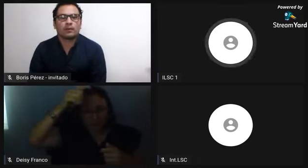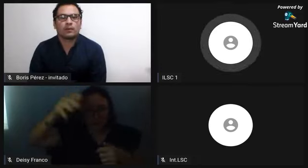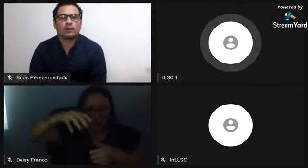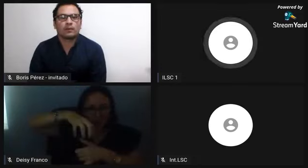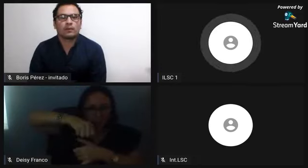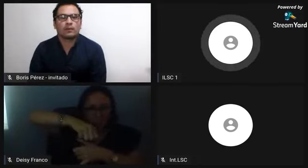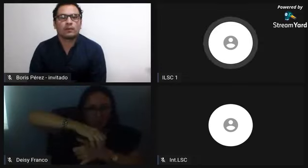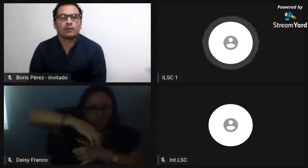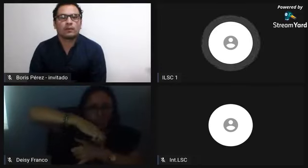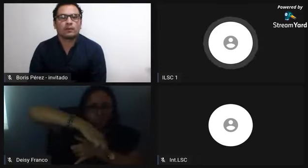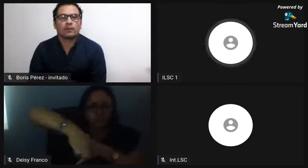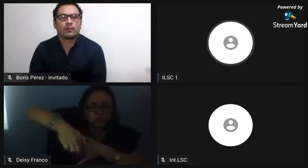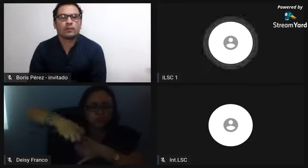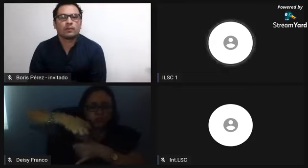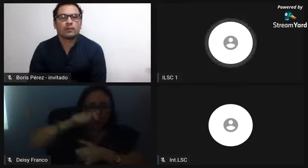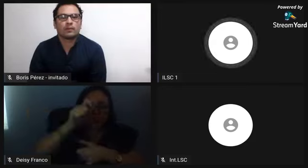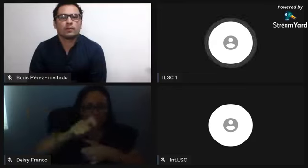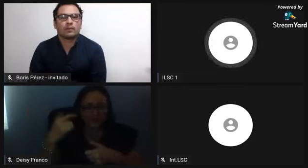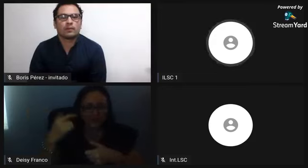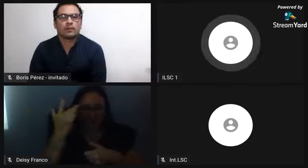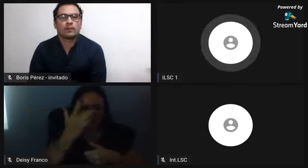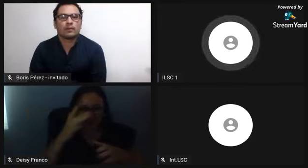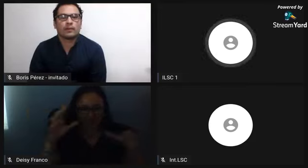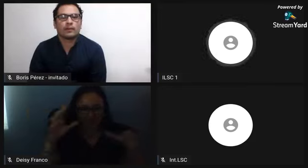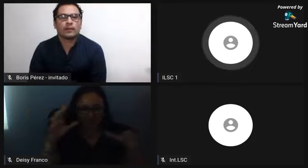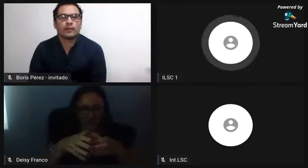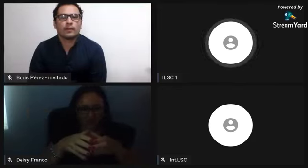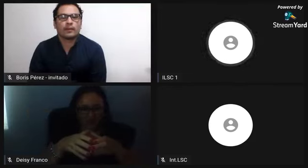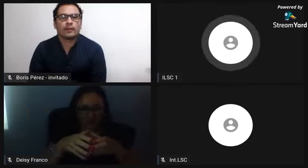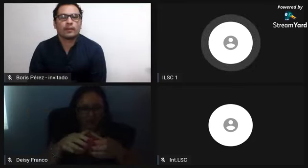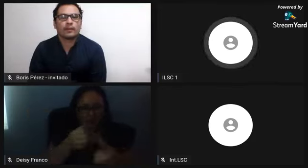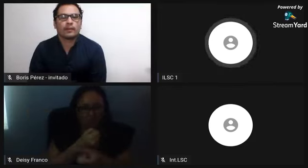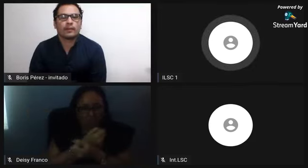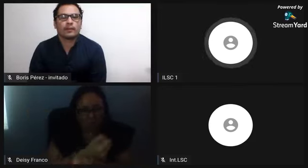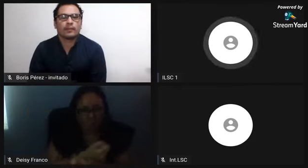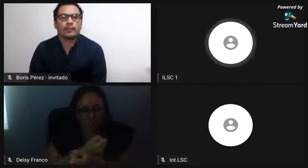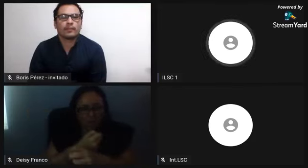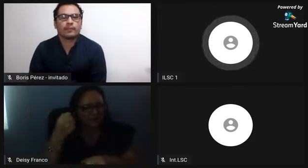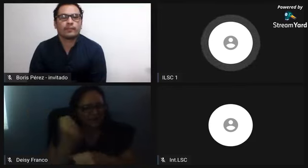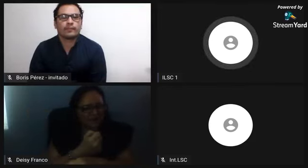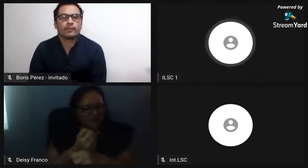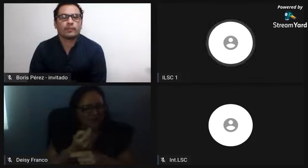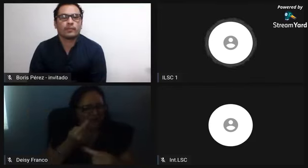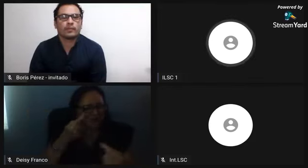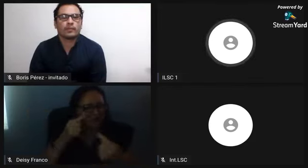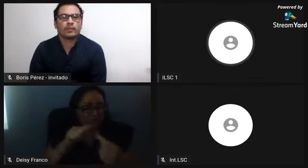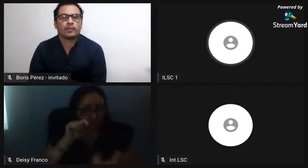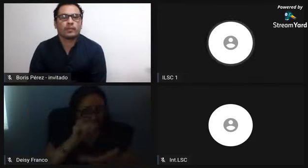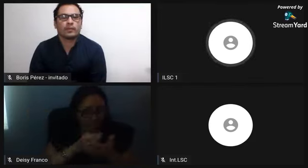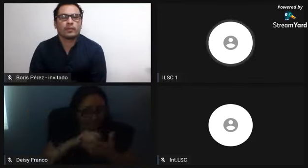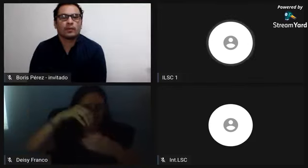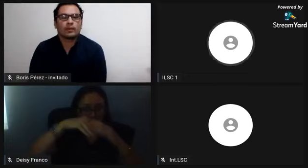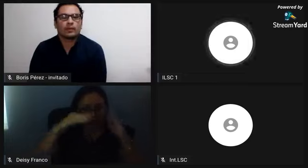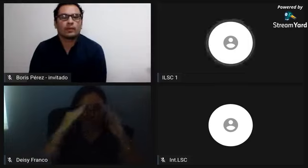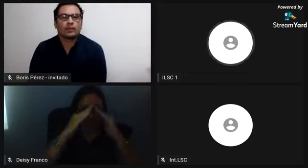color rojo, te referías específicamente a que a la zona, hacia la zona de la costa caribe,